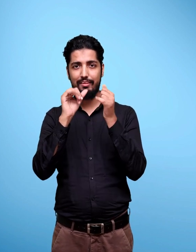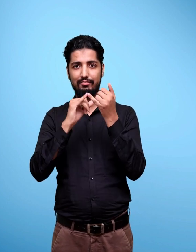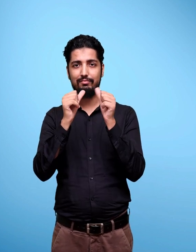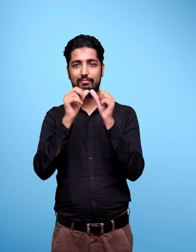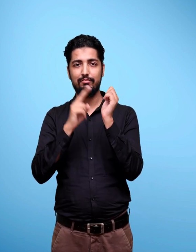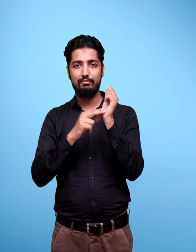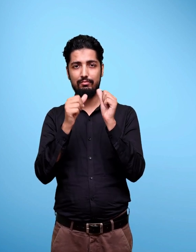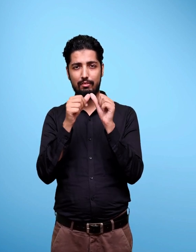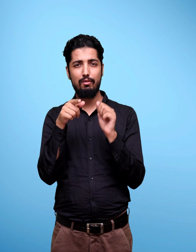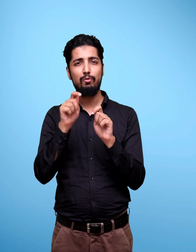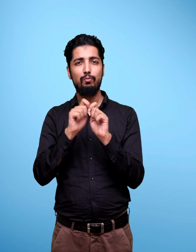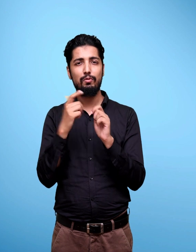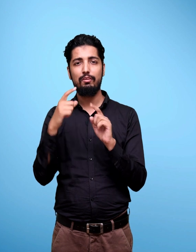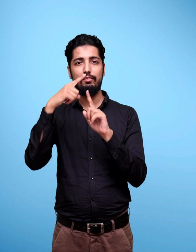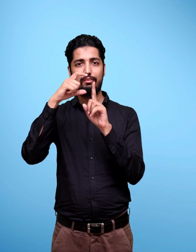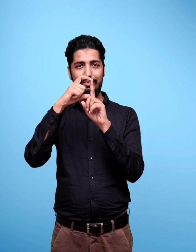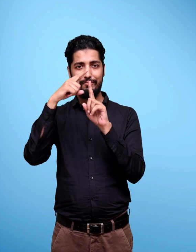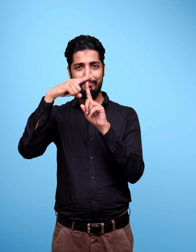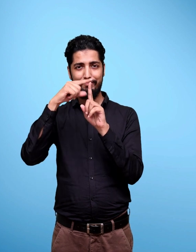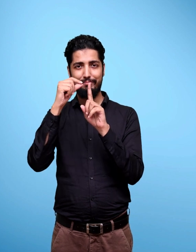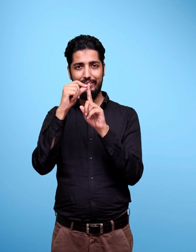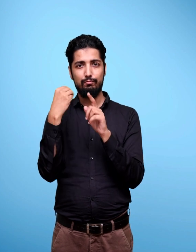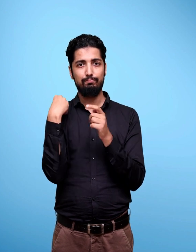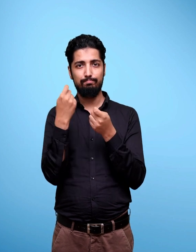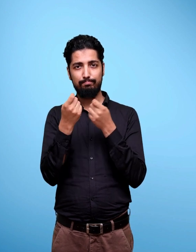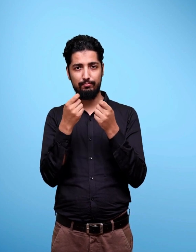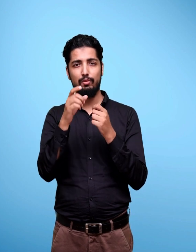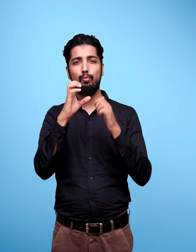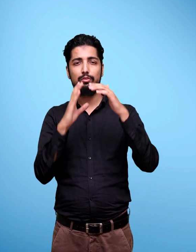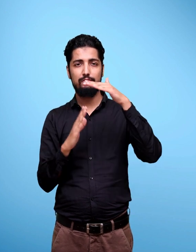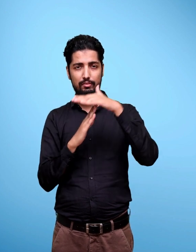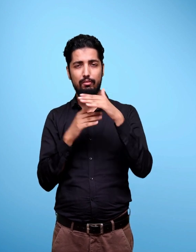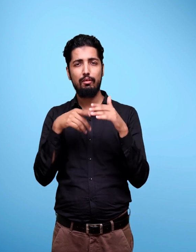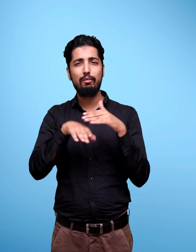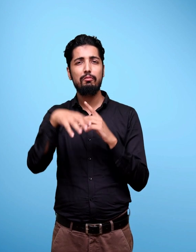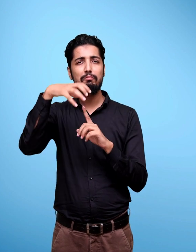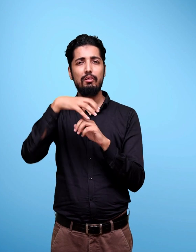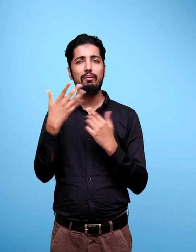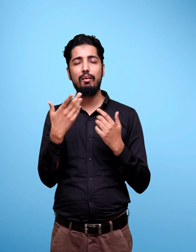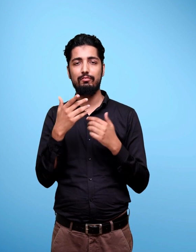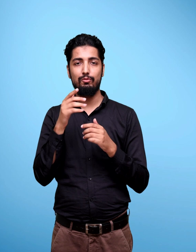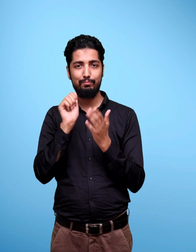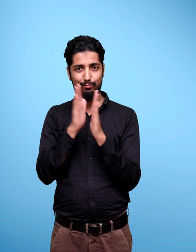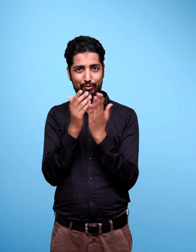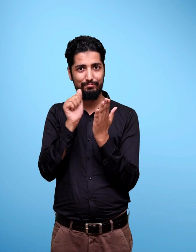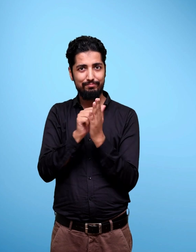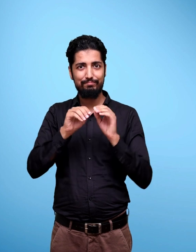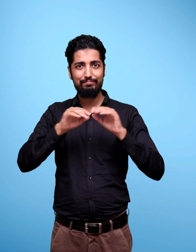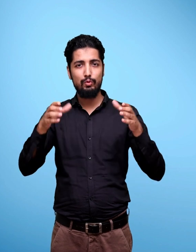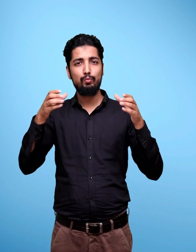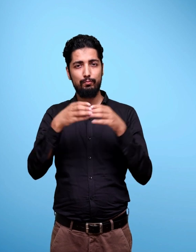contractual. Upasana.